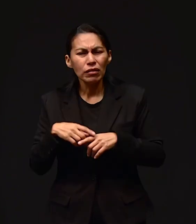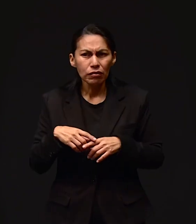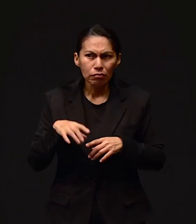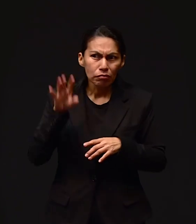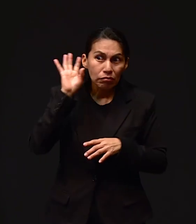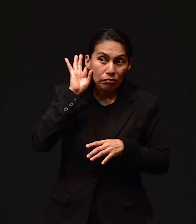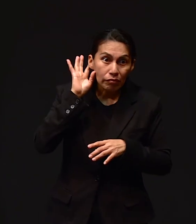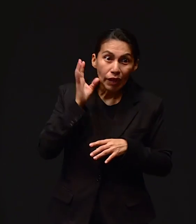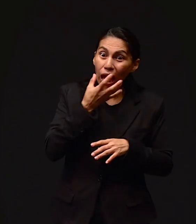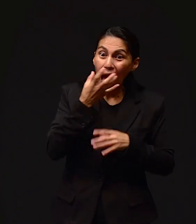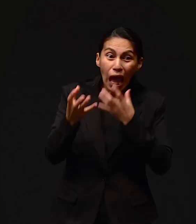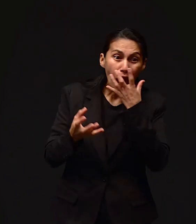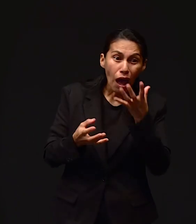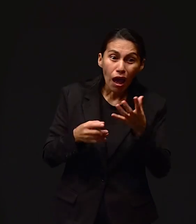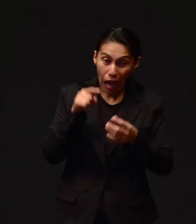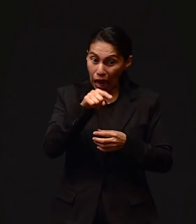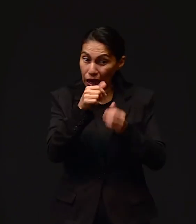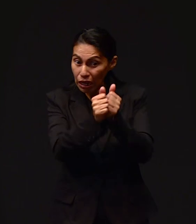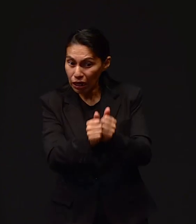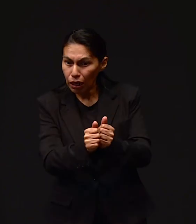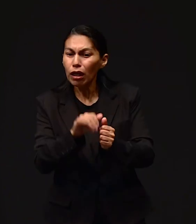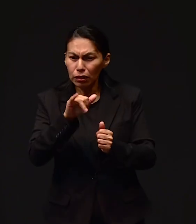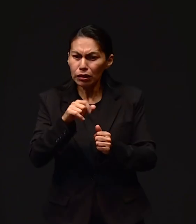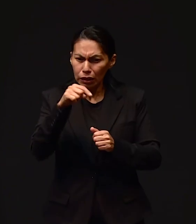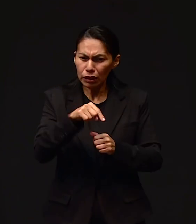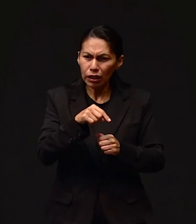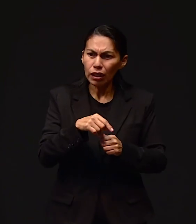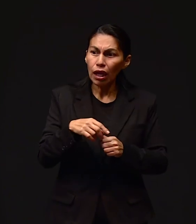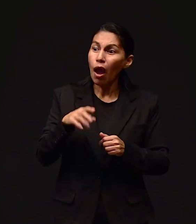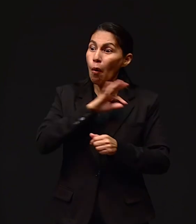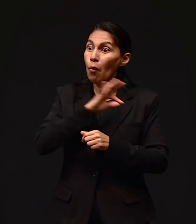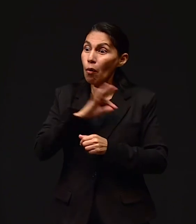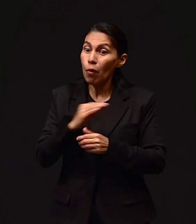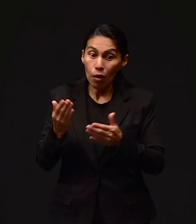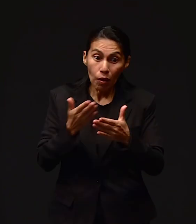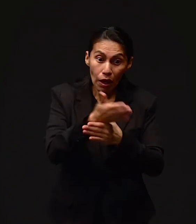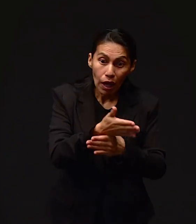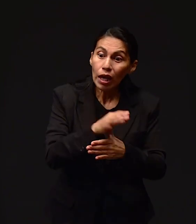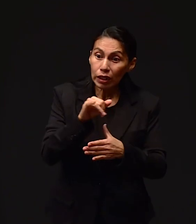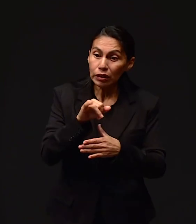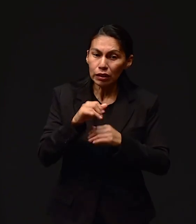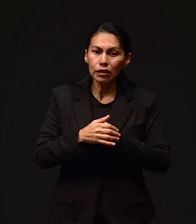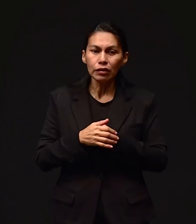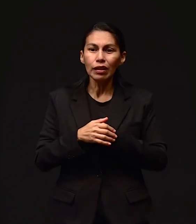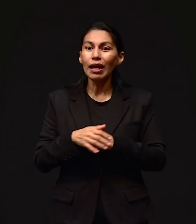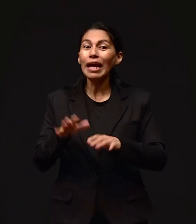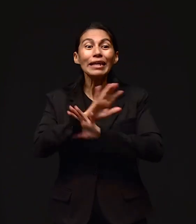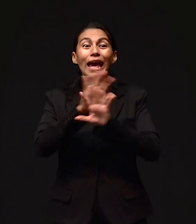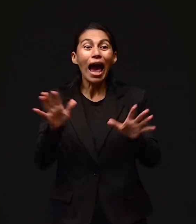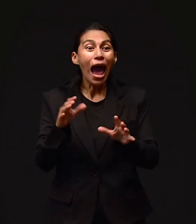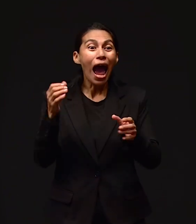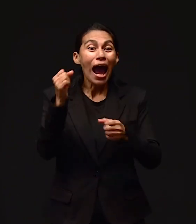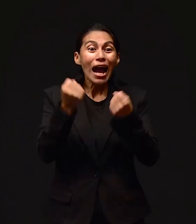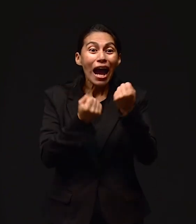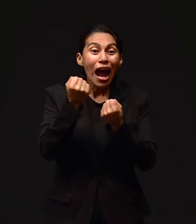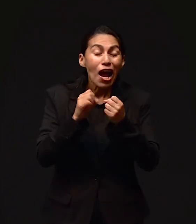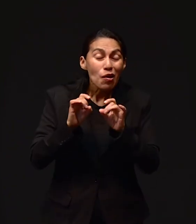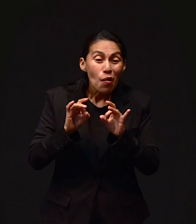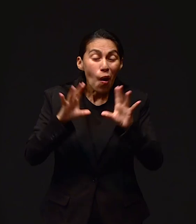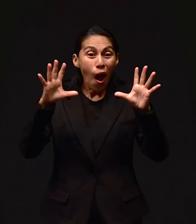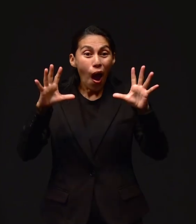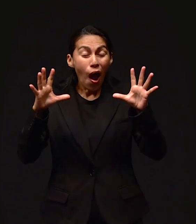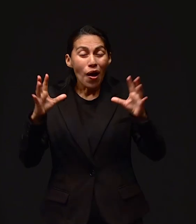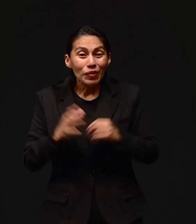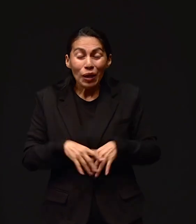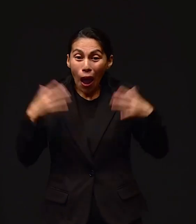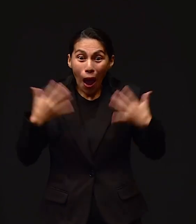¿está ahí? Sí, aquí estoy. ¿Podemos pasar? Sí, pásale. Y dice, hermana Dina, ¿qué crea? El carro apareció.